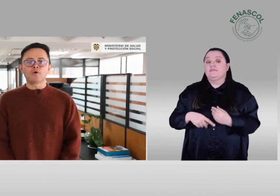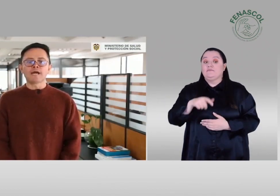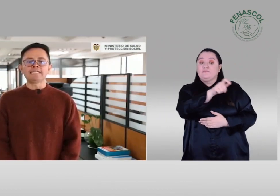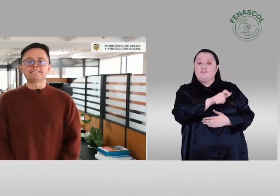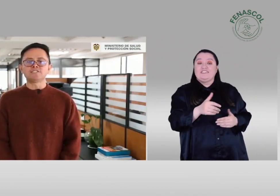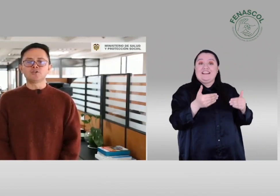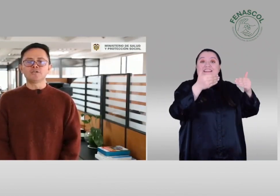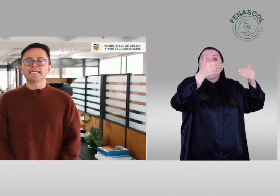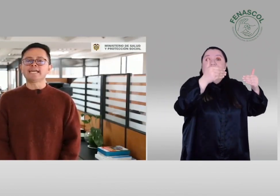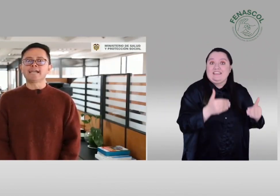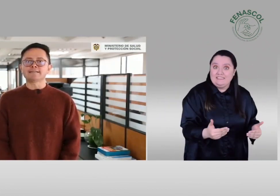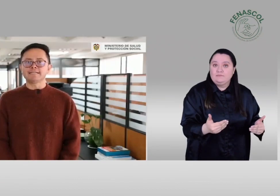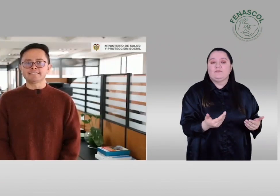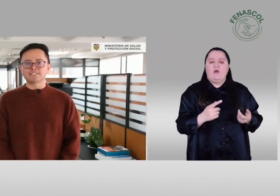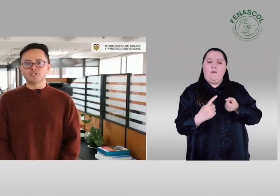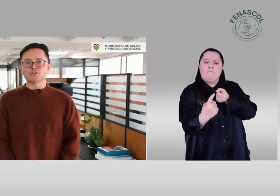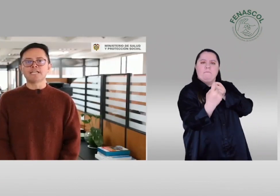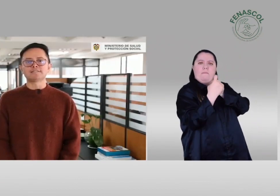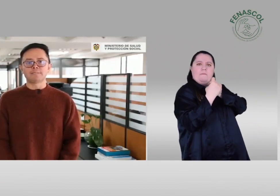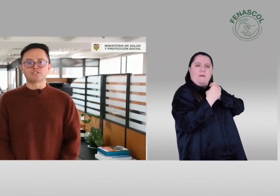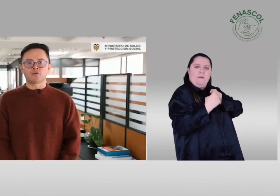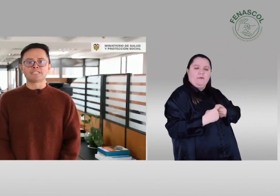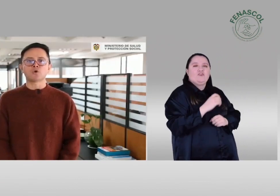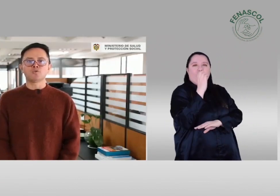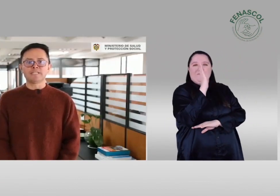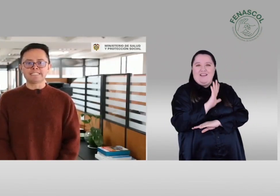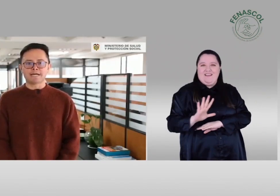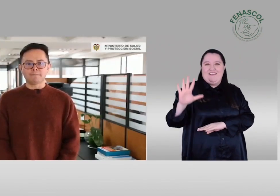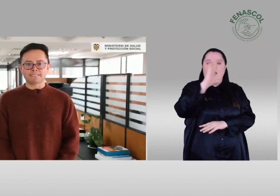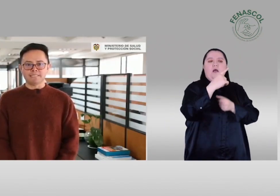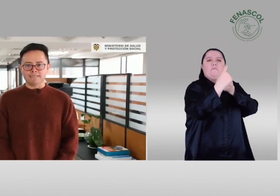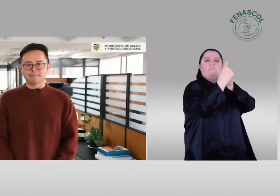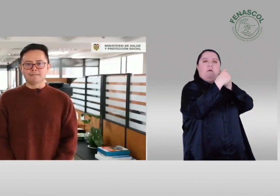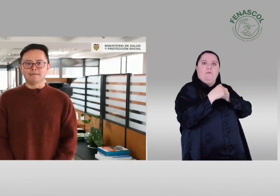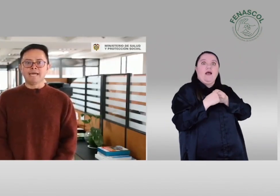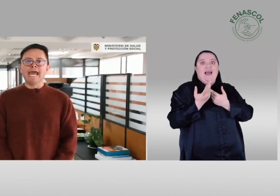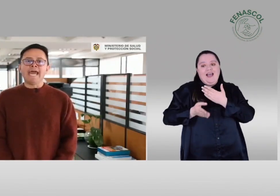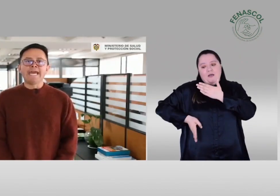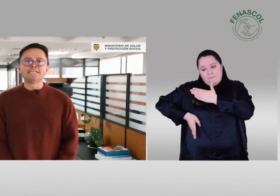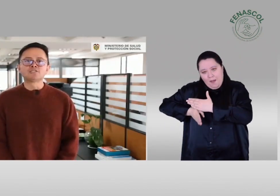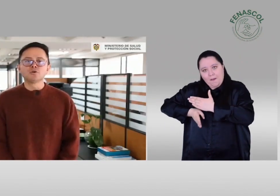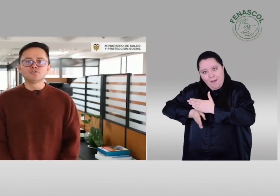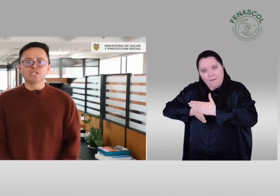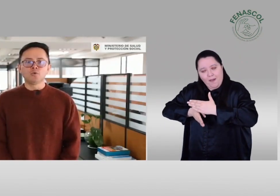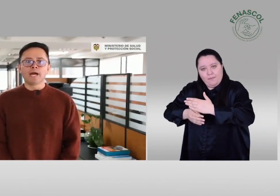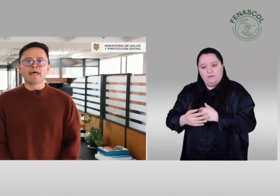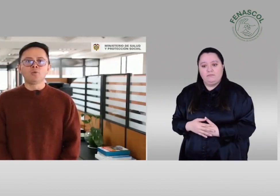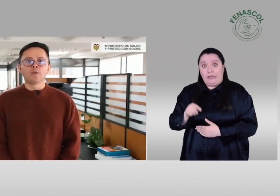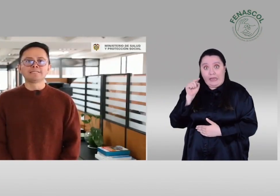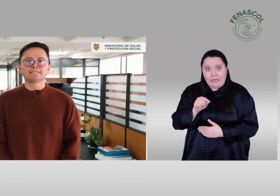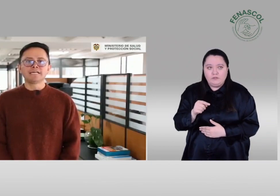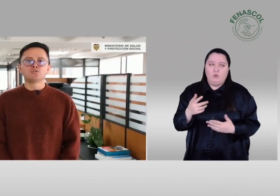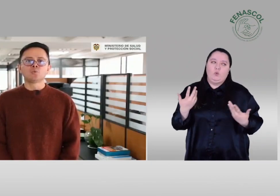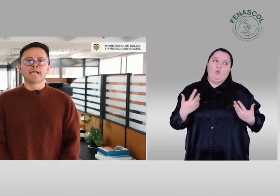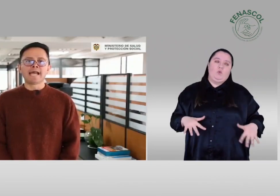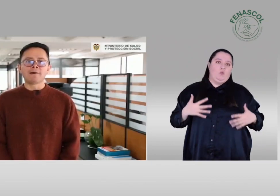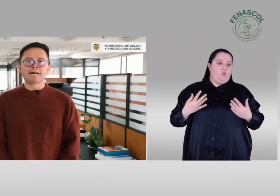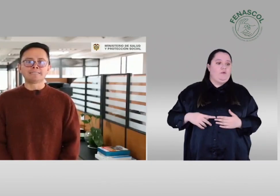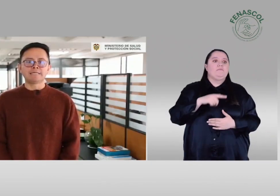localización y caracterización de las personas con discapacidad. Esto, sin lugar a dudas, es un gran avance